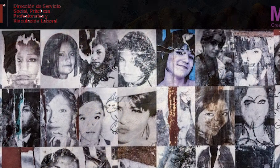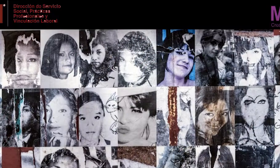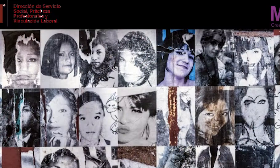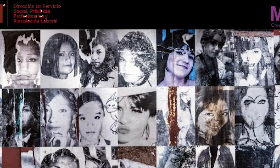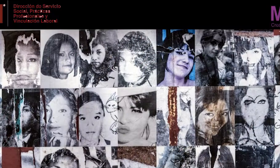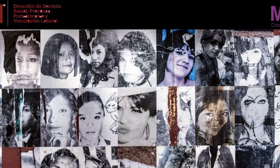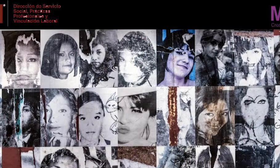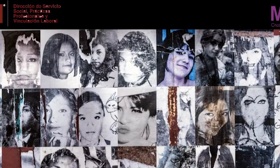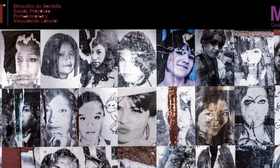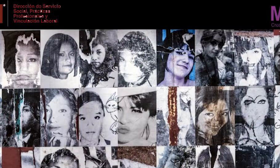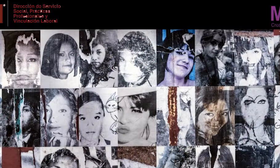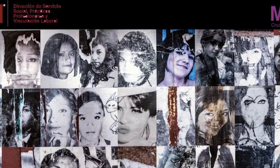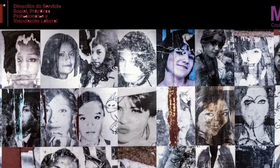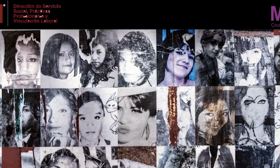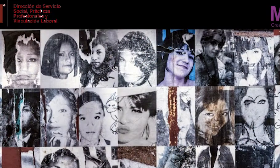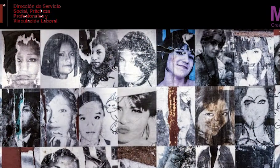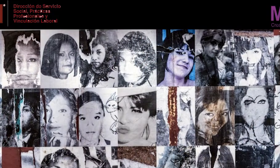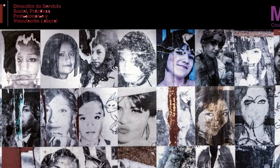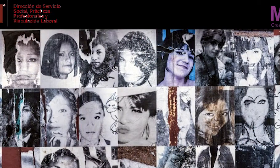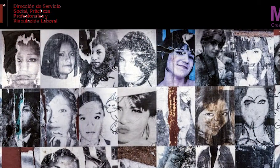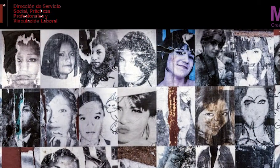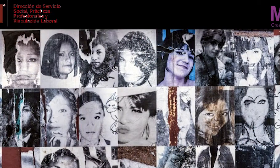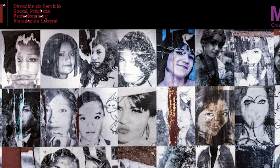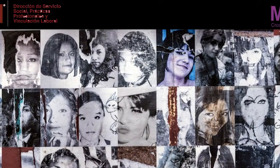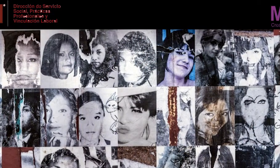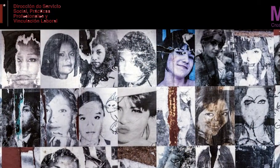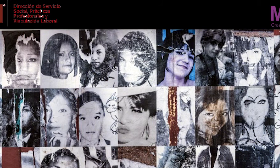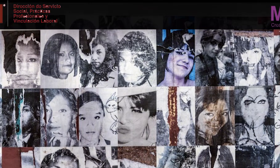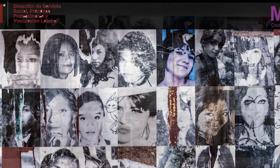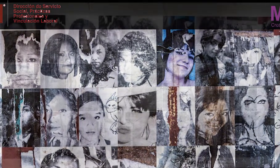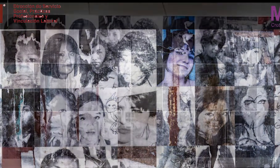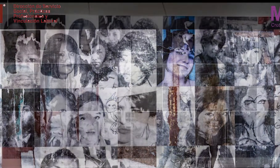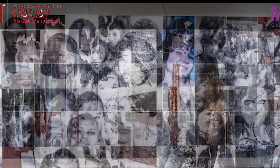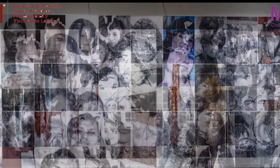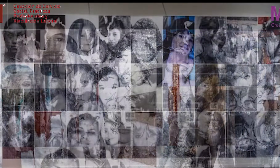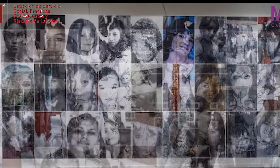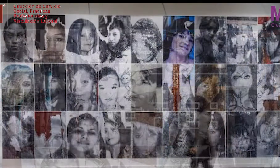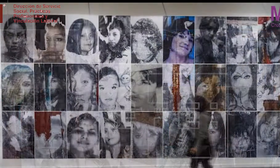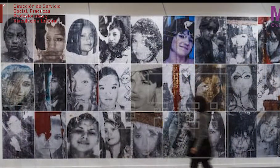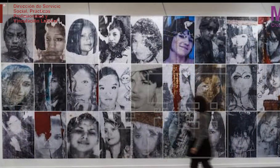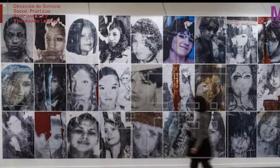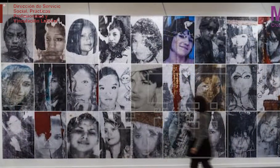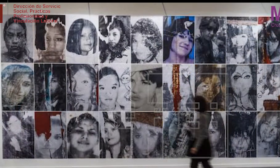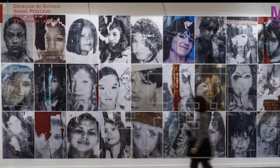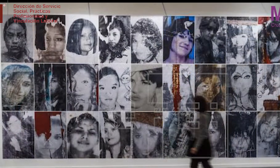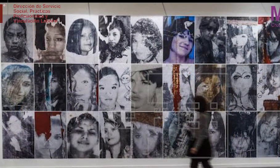Pesquisas consiste en 30 impresiones de carteles de mujeres desaparecidas en Ciudad Juárez, desde la década de los